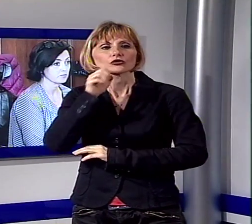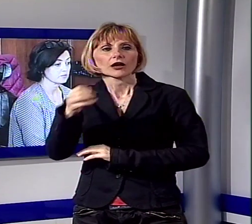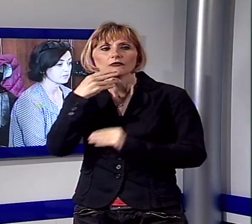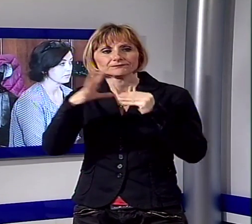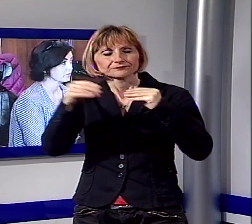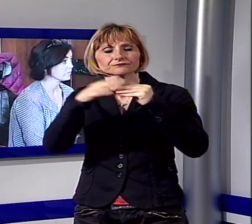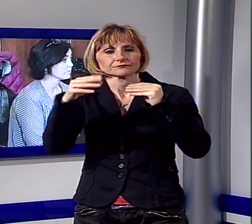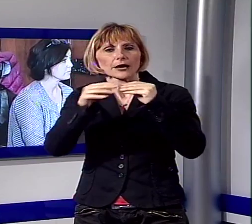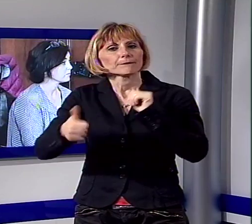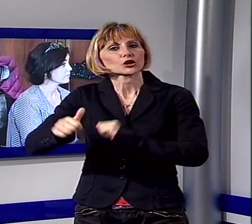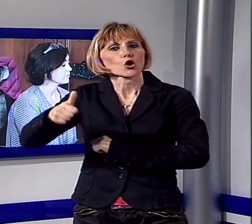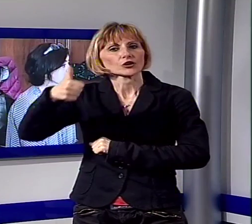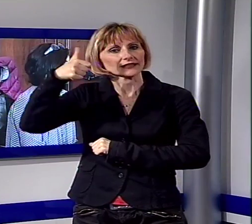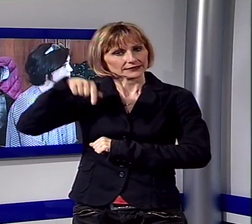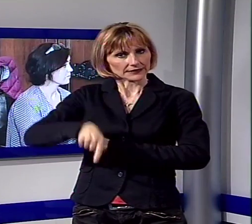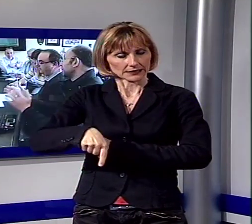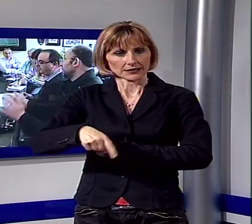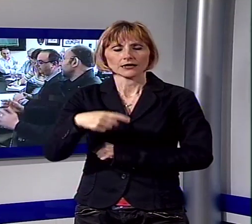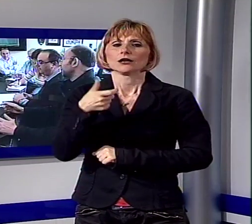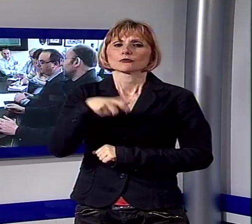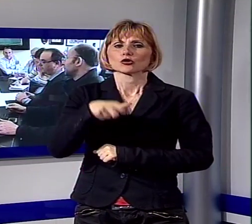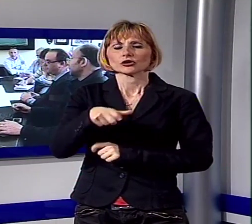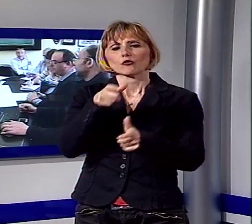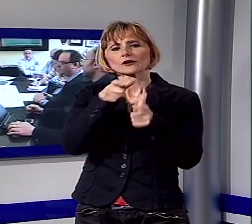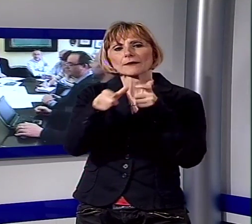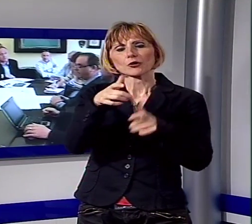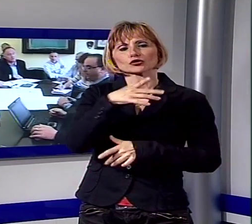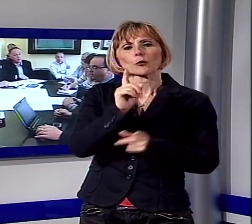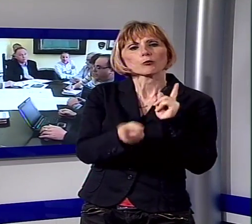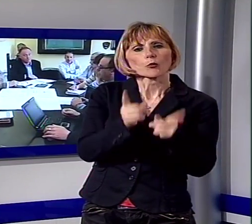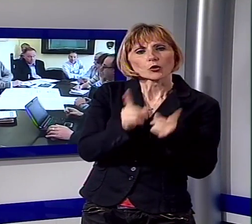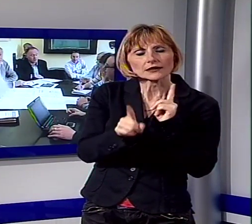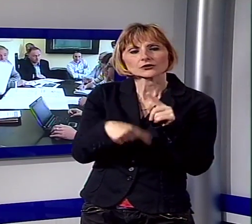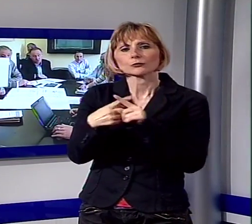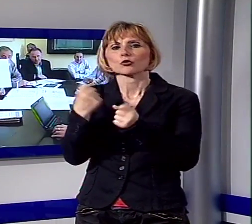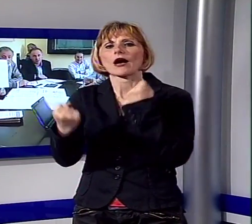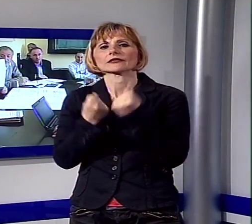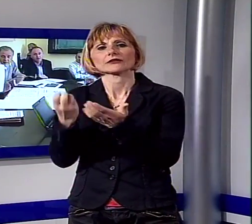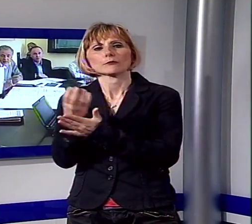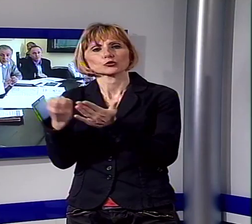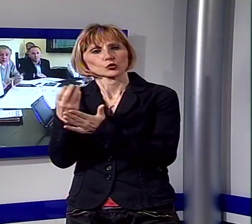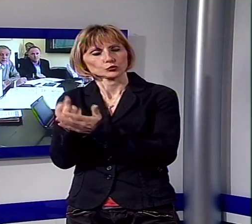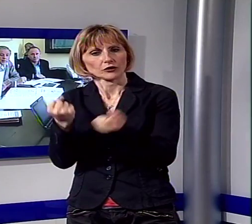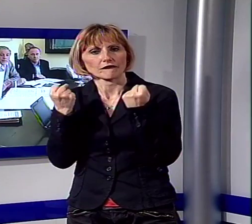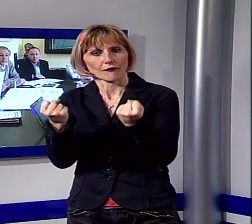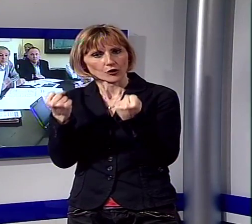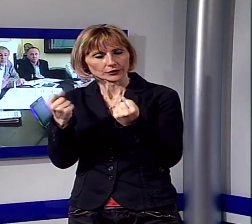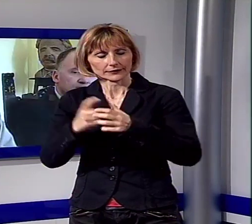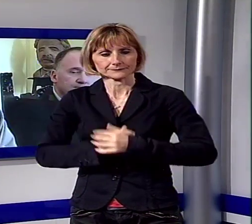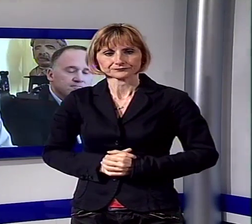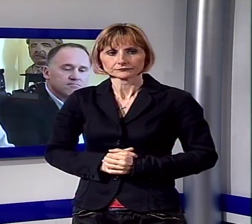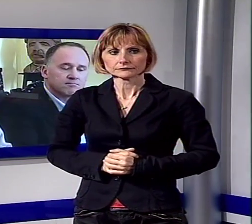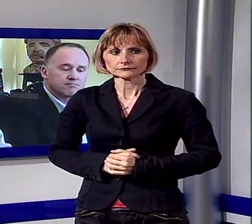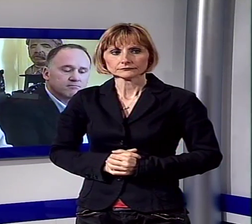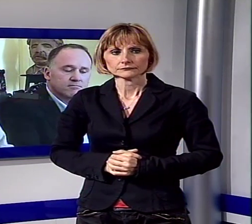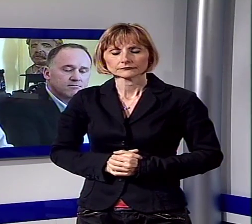lavori in via prioritaria dato l'alto rapporto tra popolazione e attività produttive che si riscontra sul territorio. I